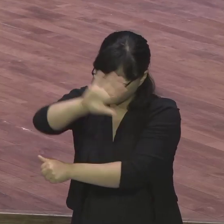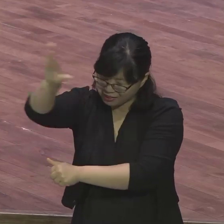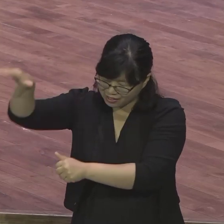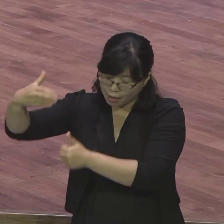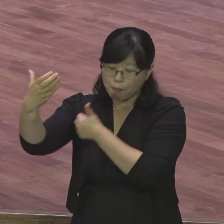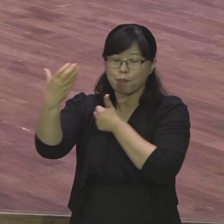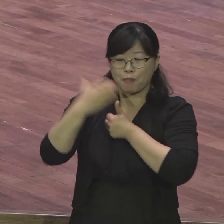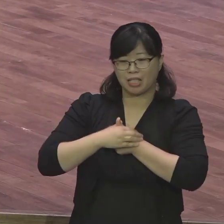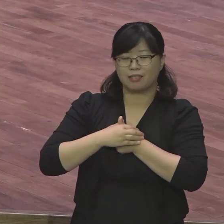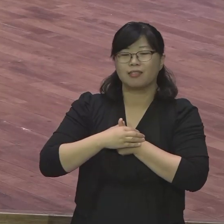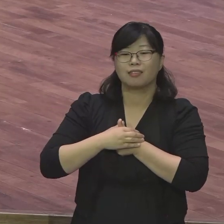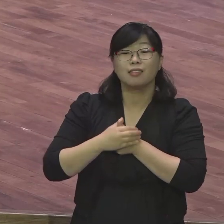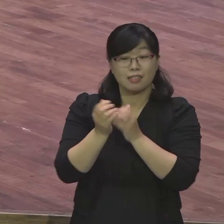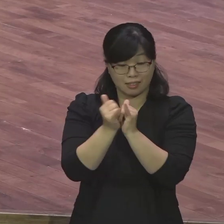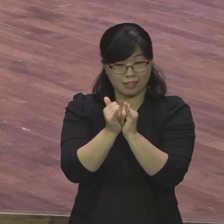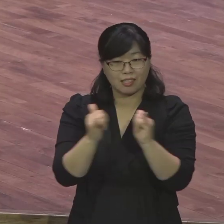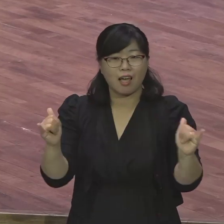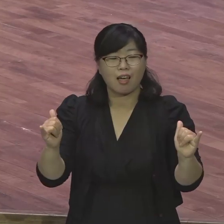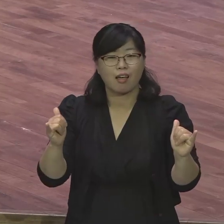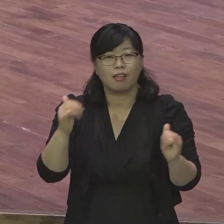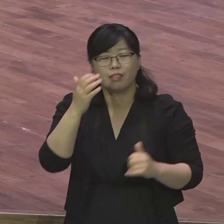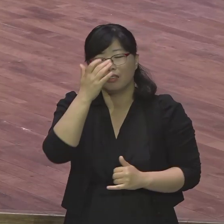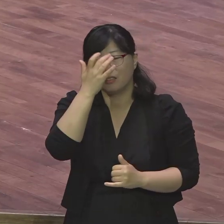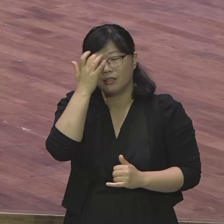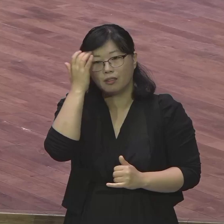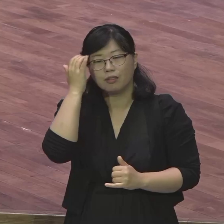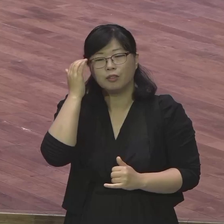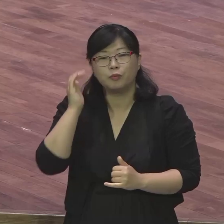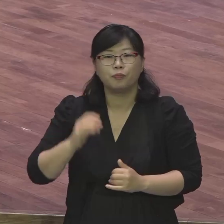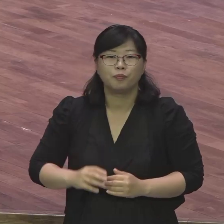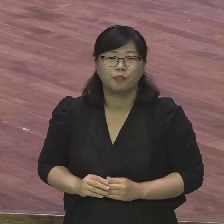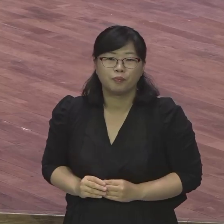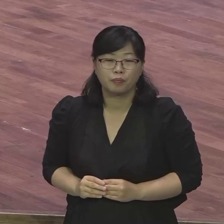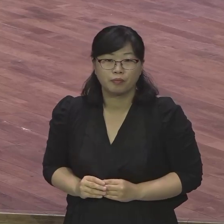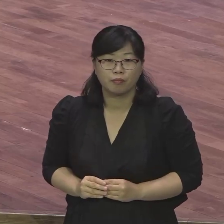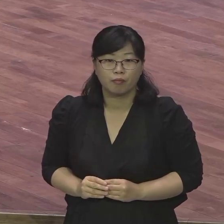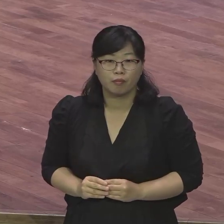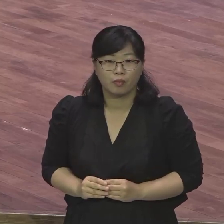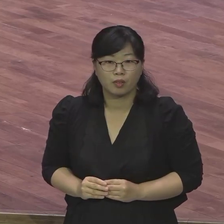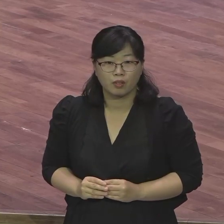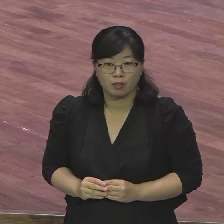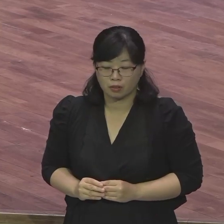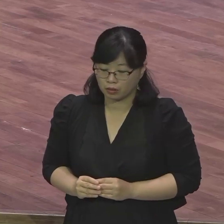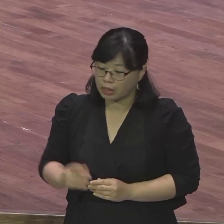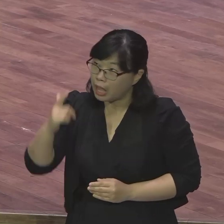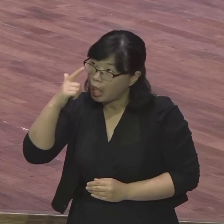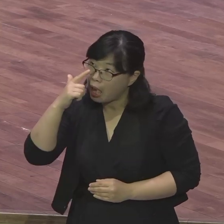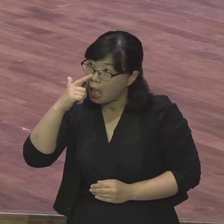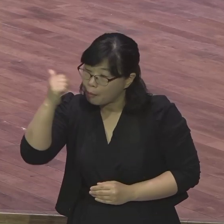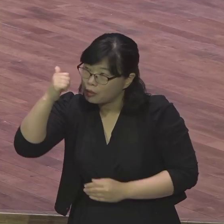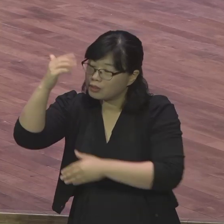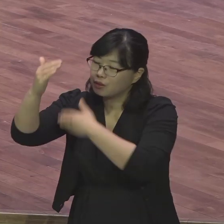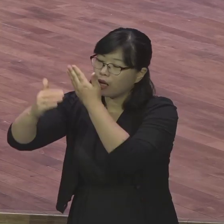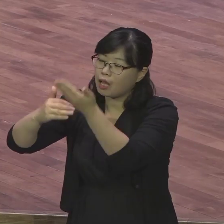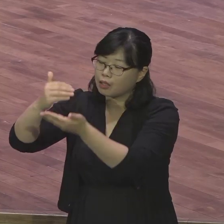상속자가 뭐예요? 아버지의 것을 다 물러받을 수 있는 존재. 그게